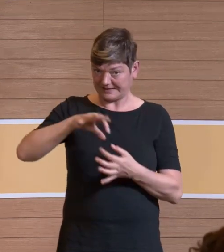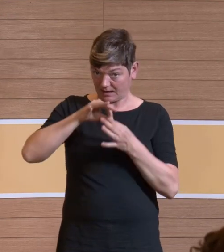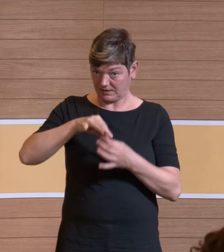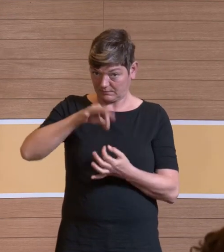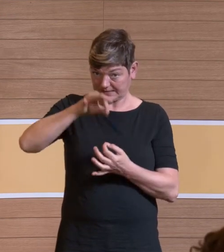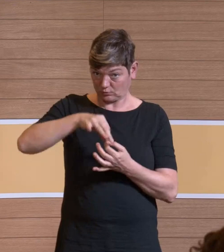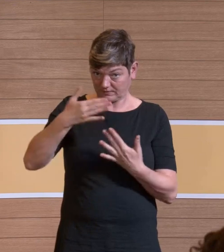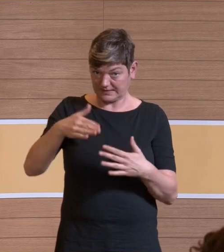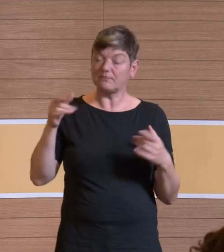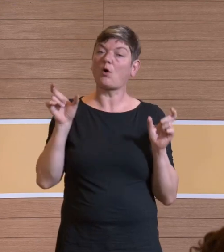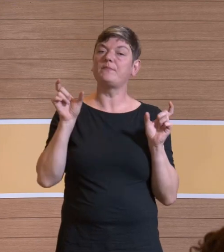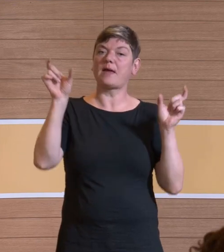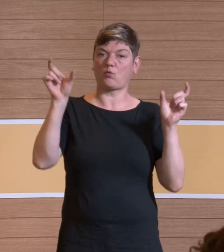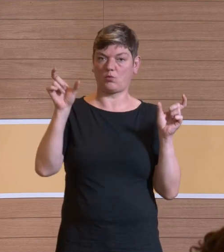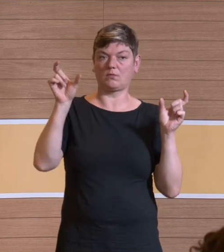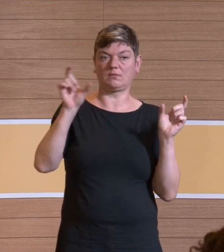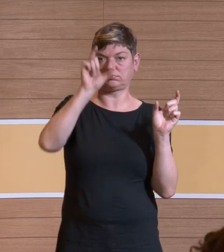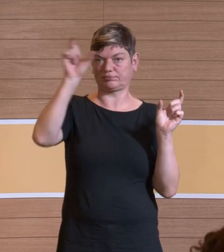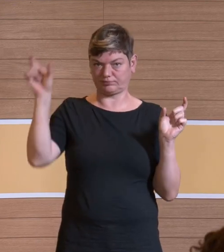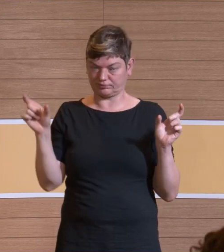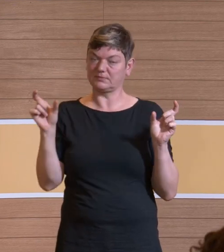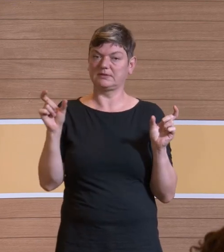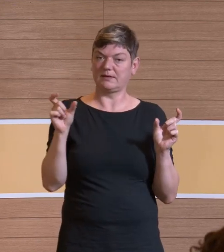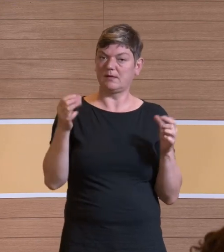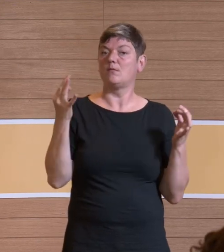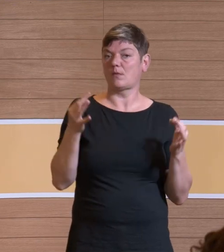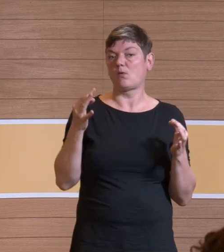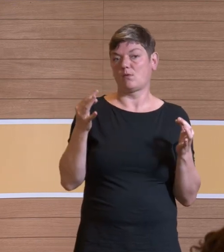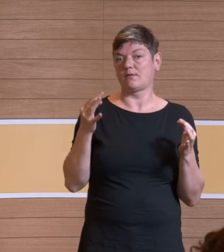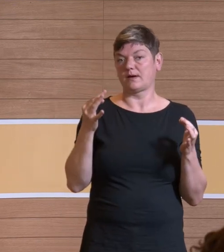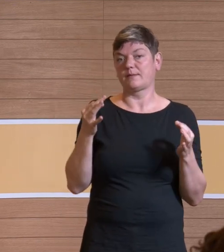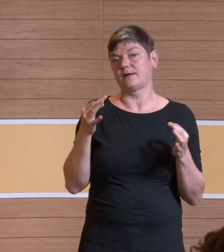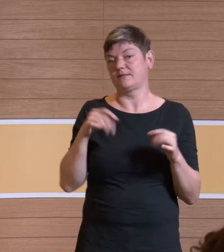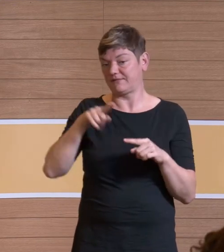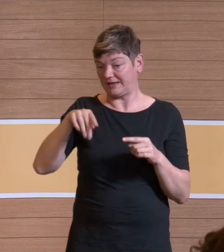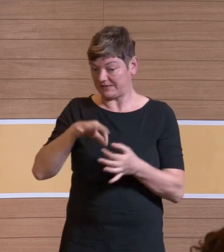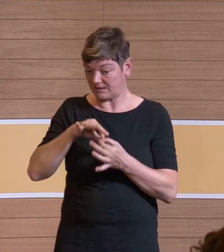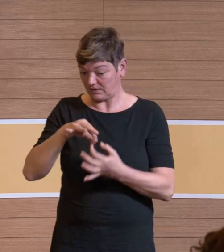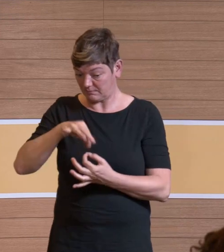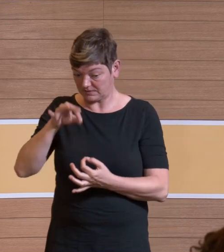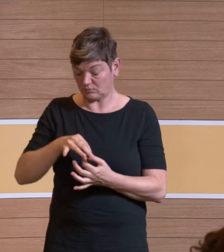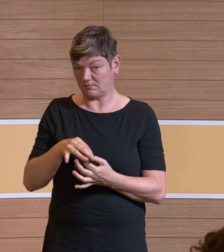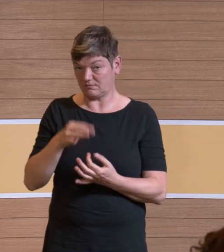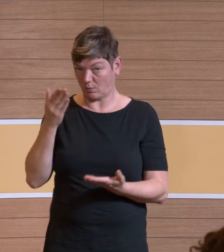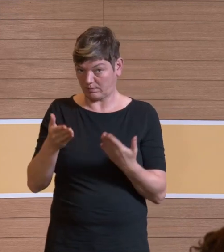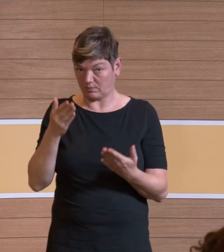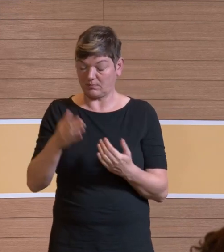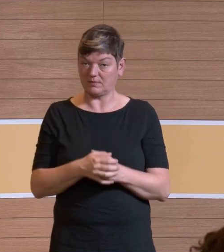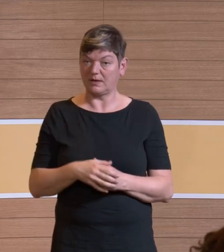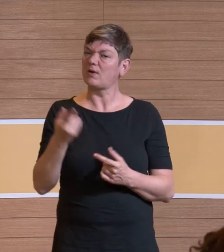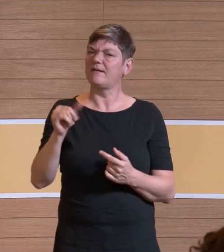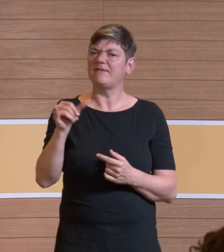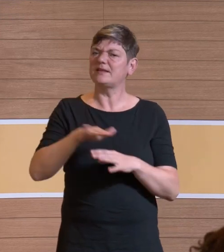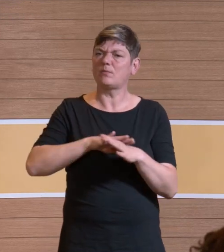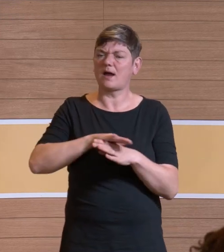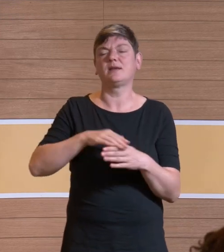ist ja, also Viertel Lambda kennen wir alle, brauchen wir, um da irgendwie ein bisschen was machen zu können. Deswegen ist das ja entscheidend, wo waren denn in welchem